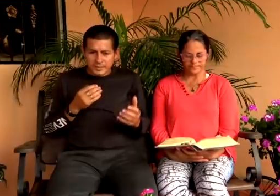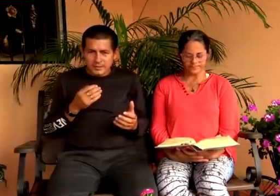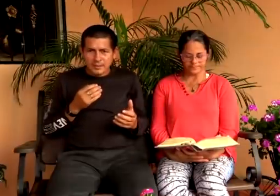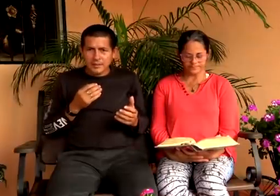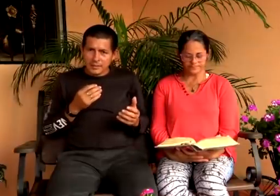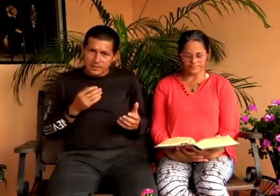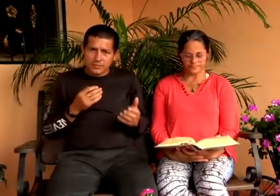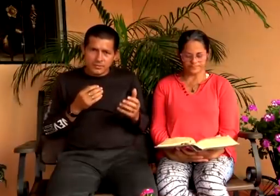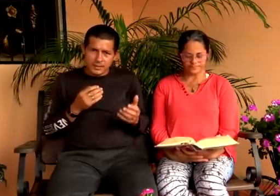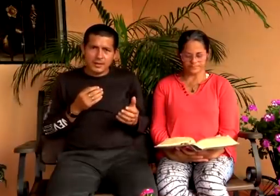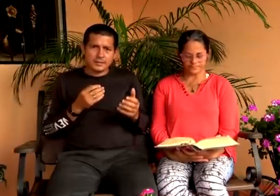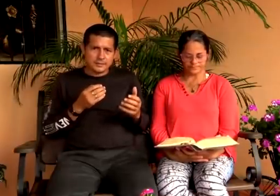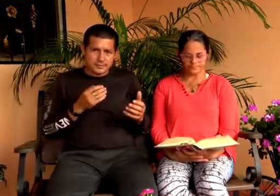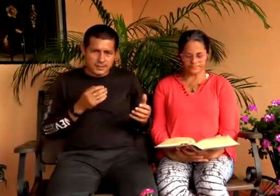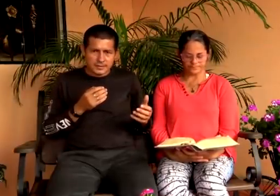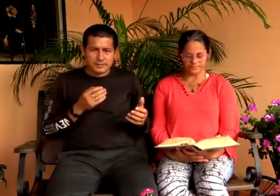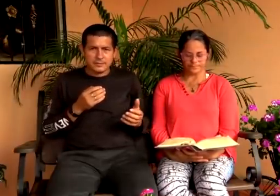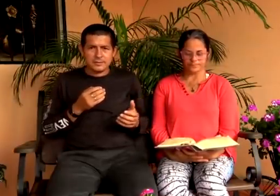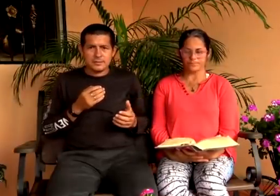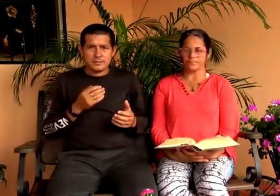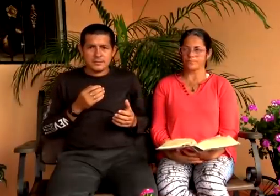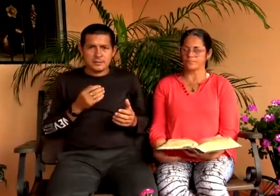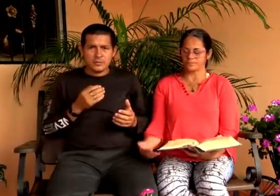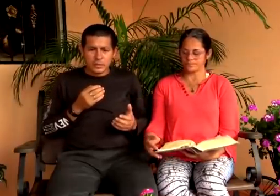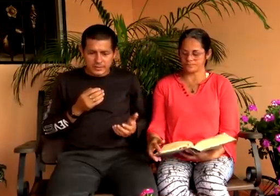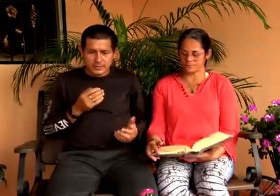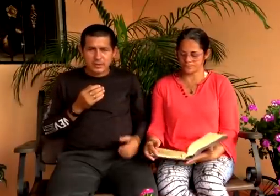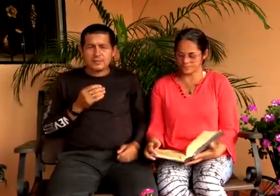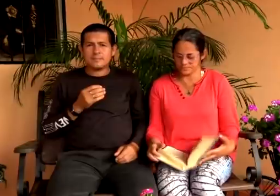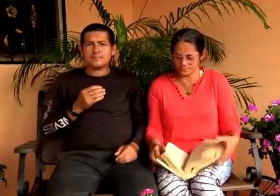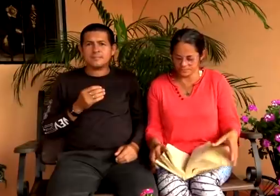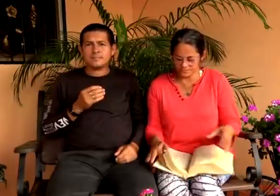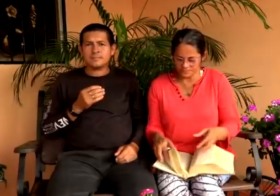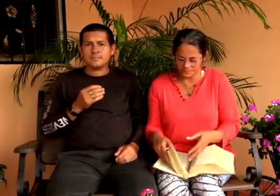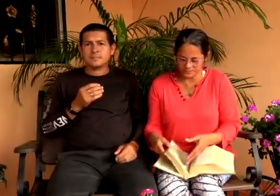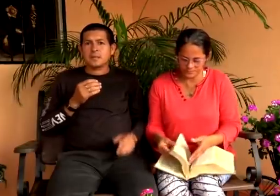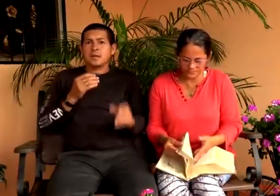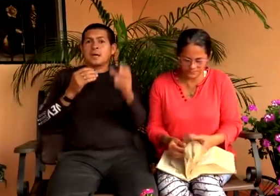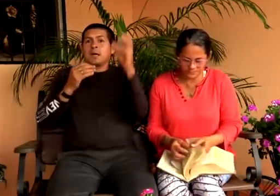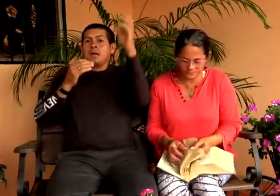¿Lo aceptan? Hebreo 10, 10, ¿Lo aceptan?